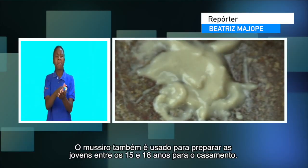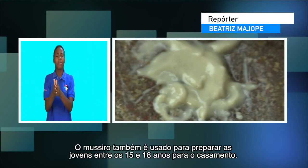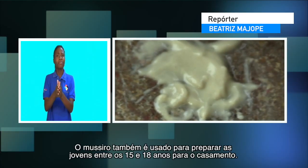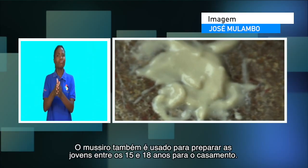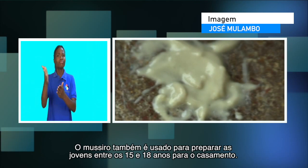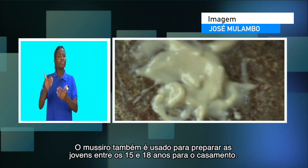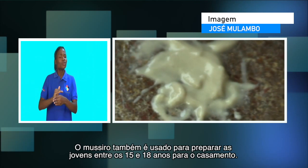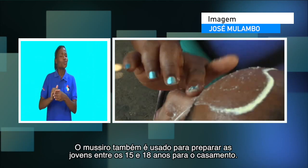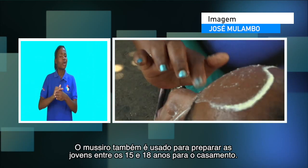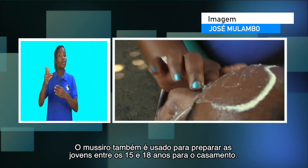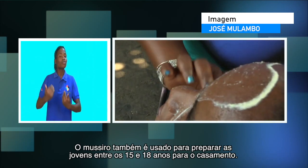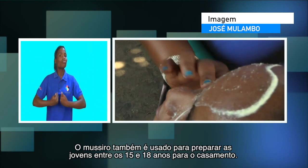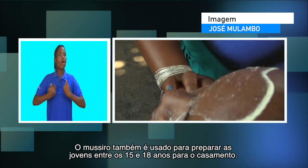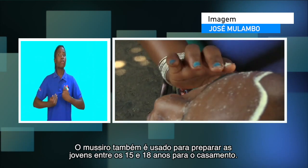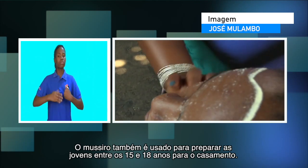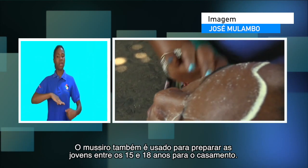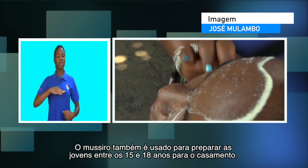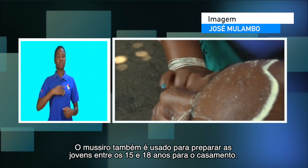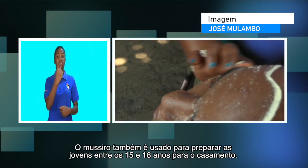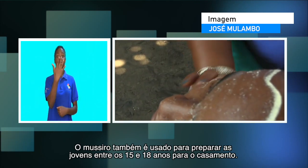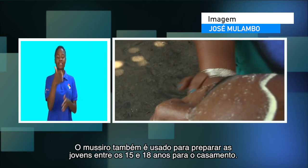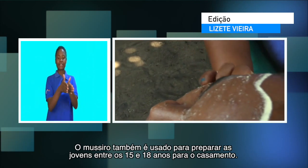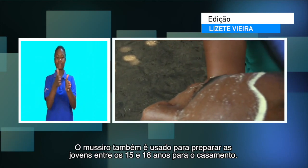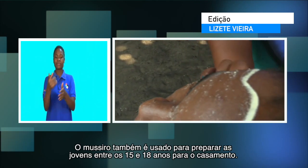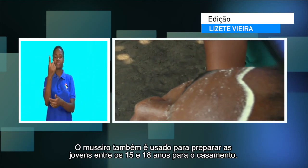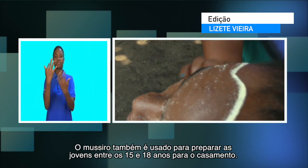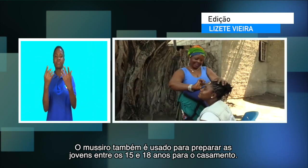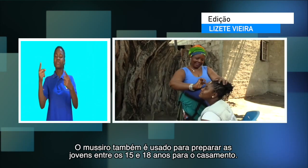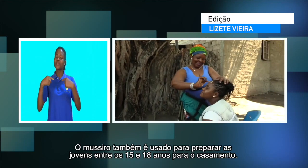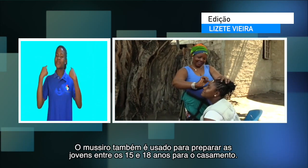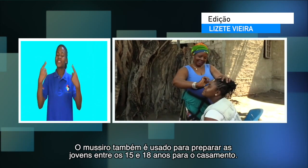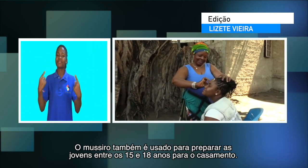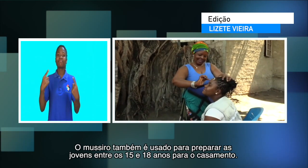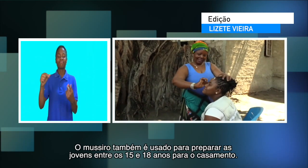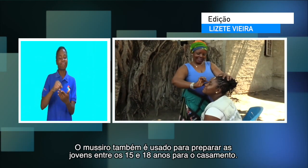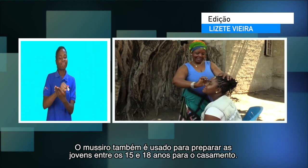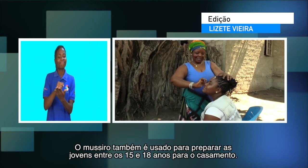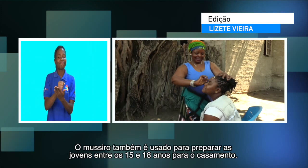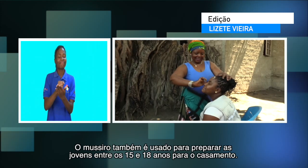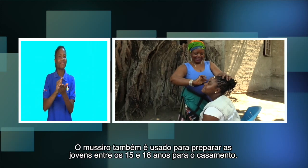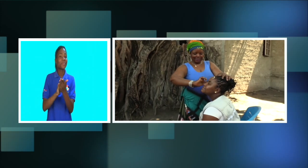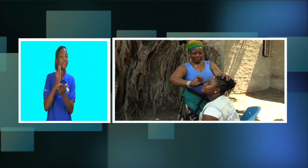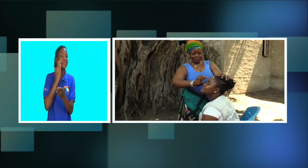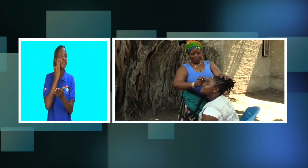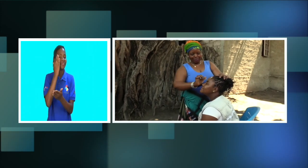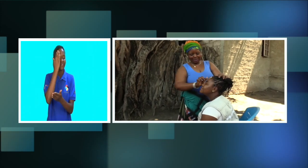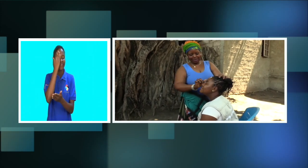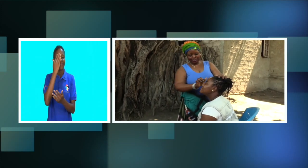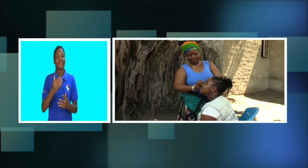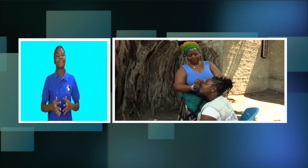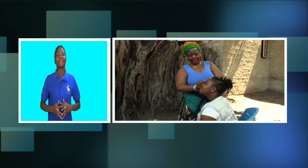Muciro também é usado para preparar as jovens entre os 15 e 18 anos para o casamento.